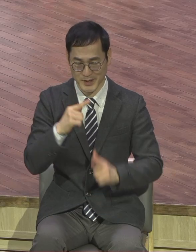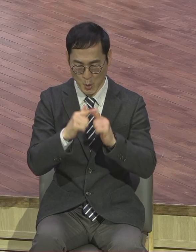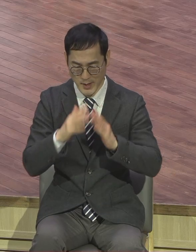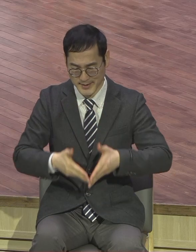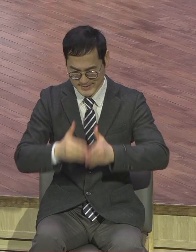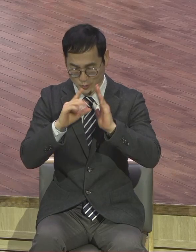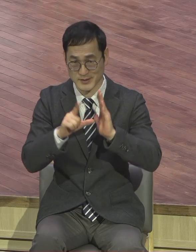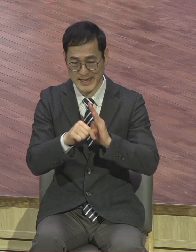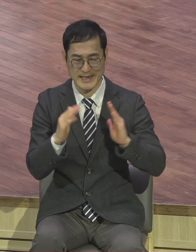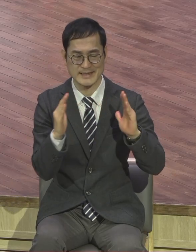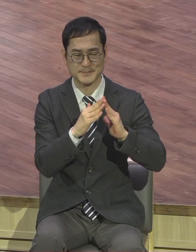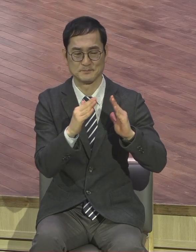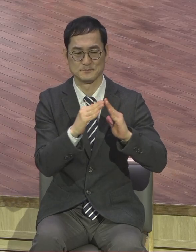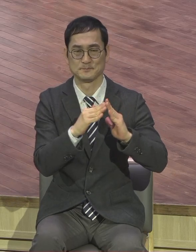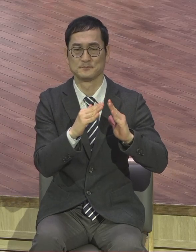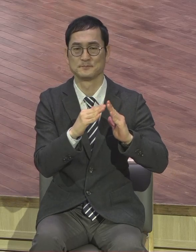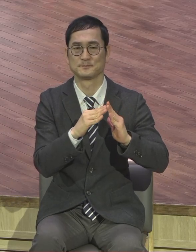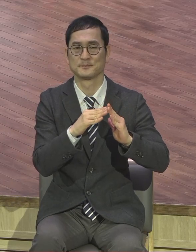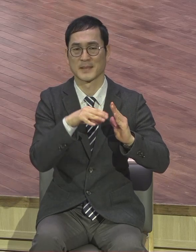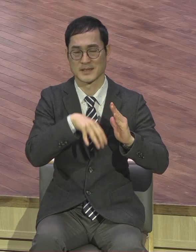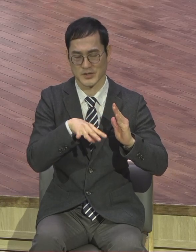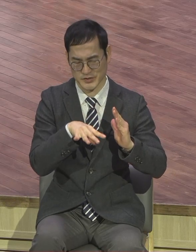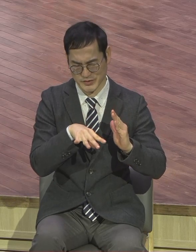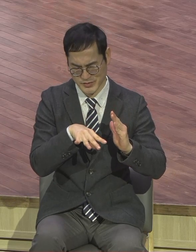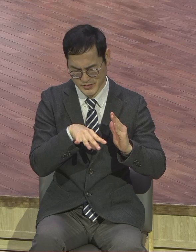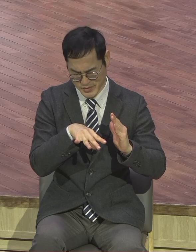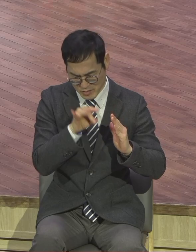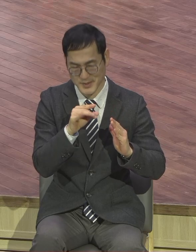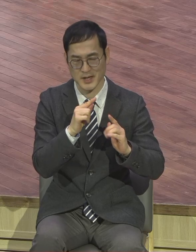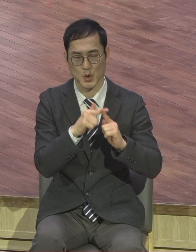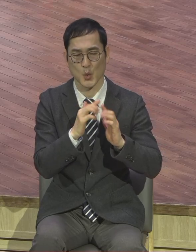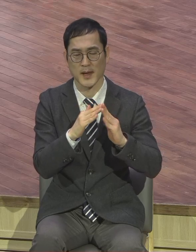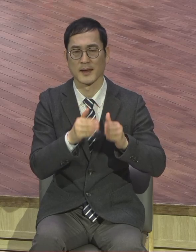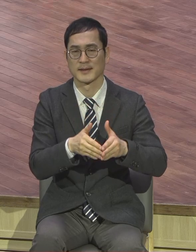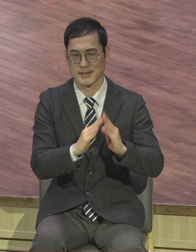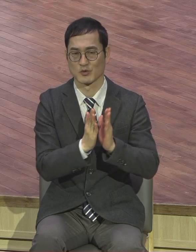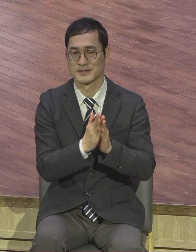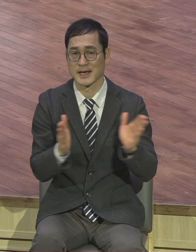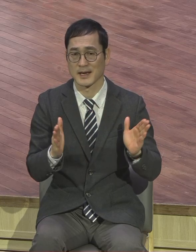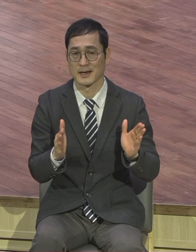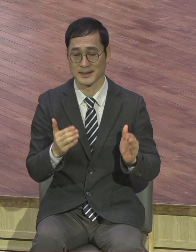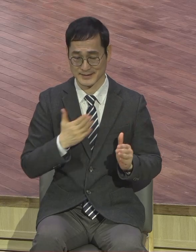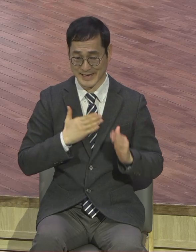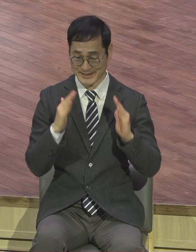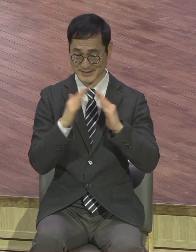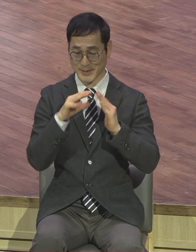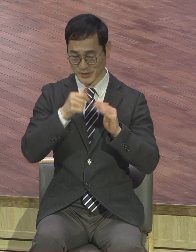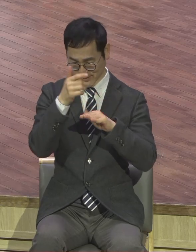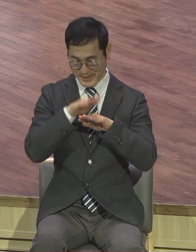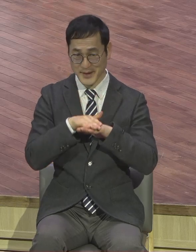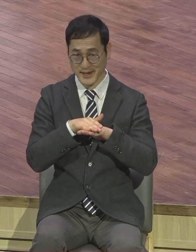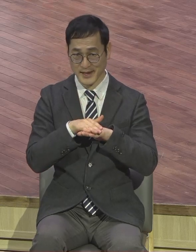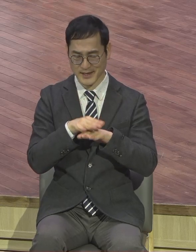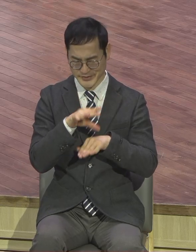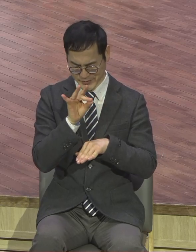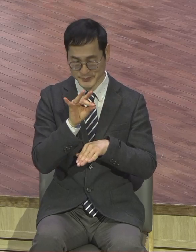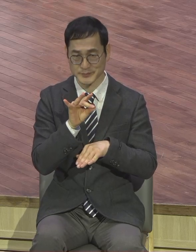화장대를 거꾸로 시하고 종이로 덮어놓고 집에서 예배를 드리다가 엘리베이터도 없는